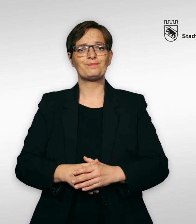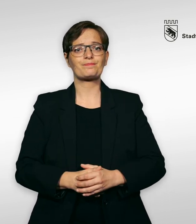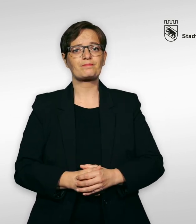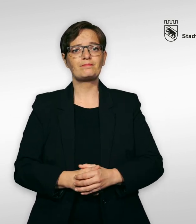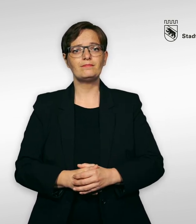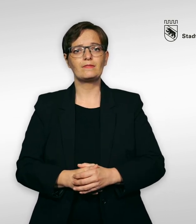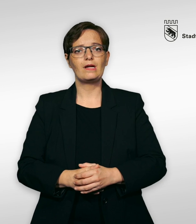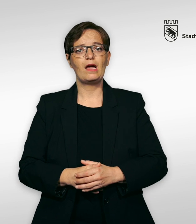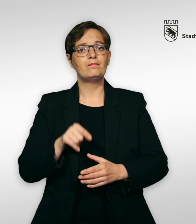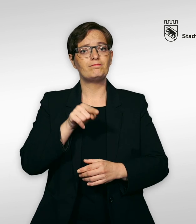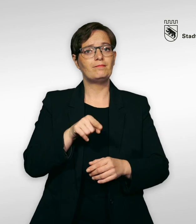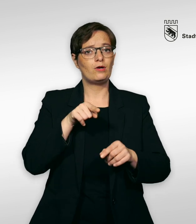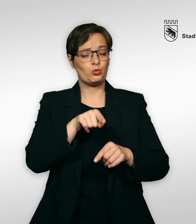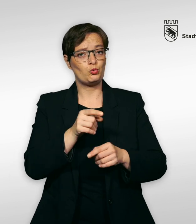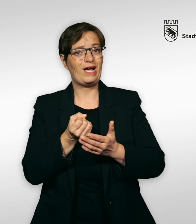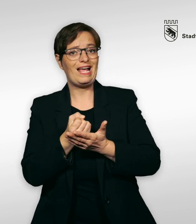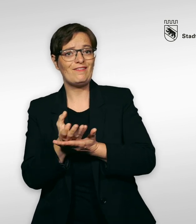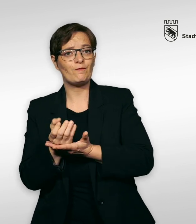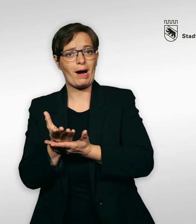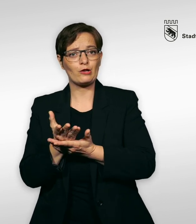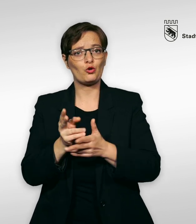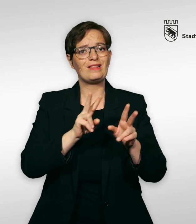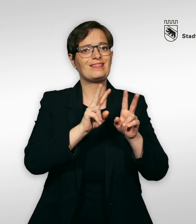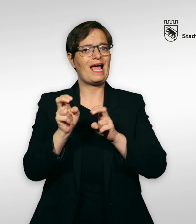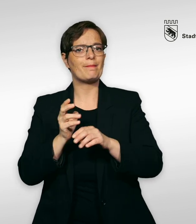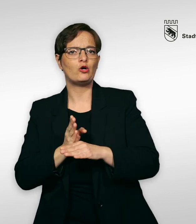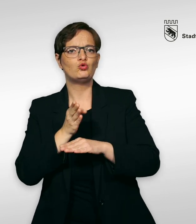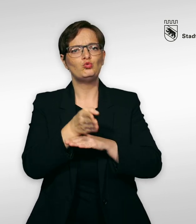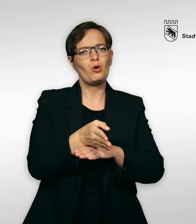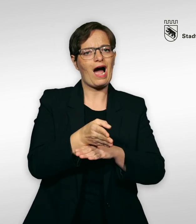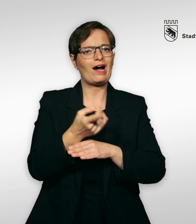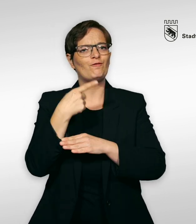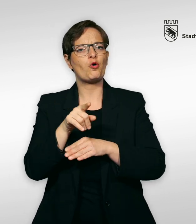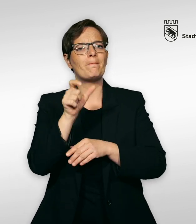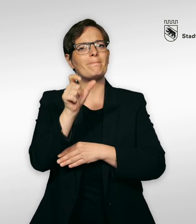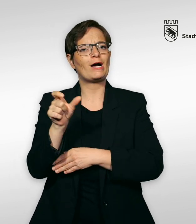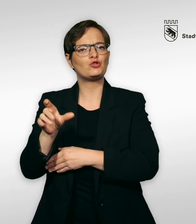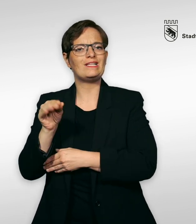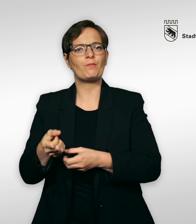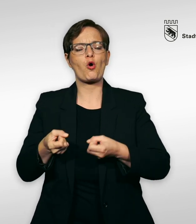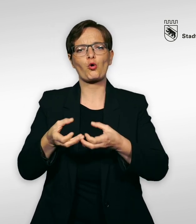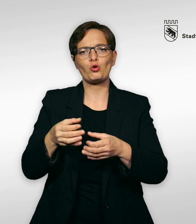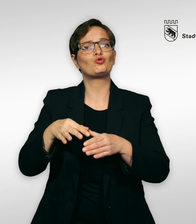Piktogramm durchgestrichen. Bei diesem Piktogramm findest du Informationen zur Zugänglichkeit für Menschen im Rollstuhl.